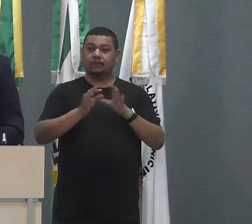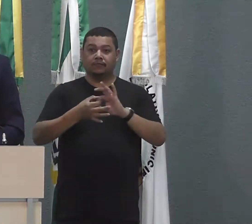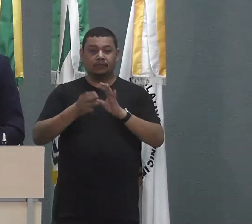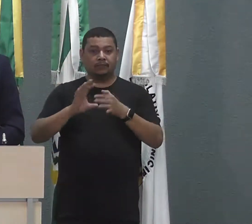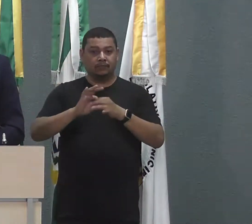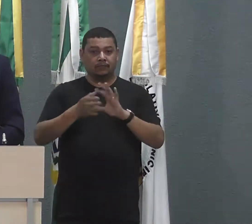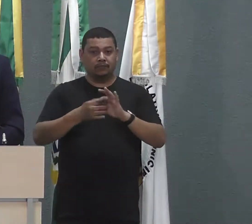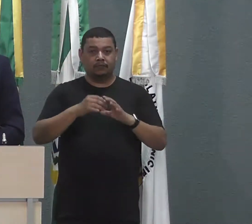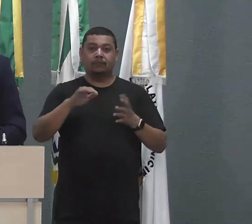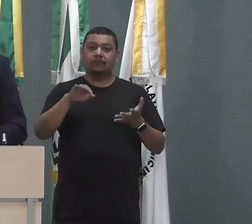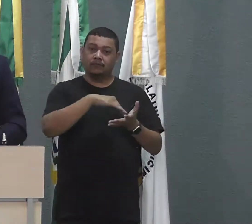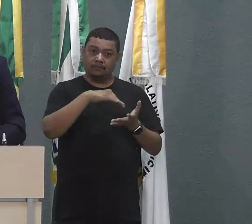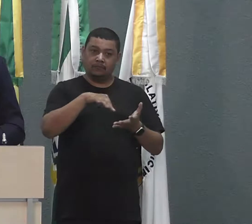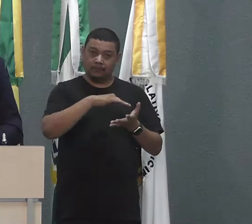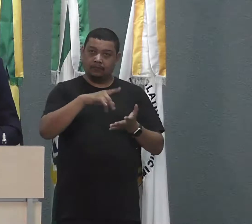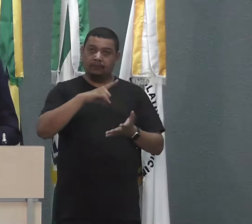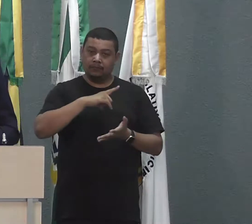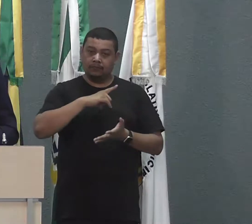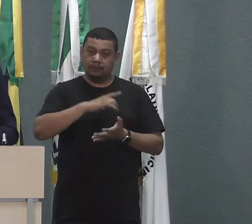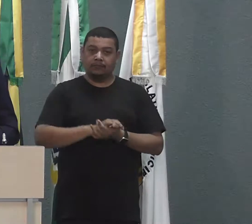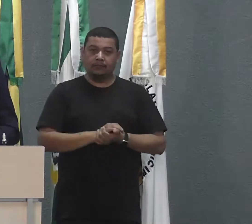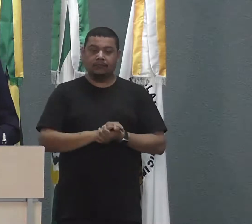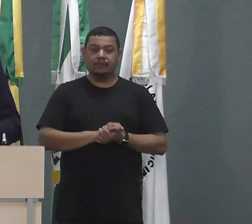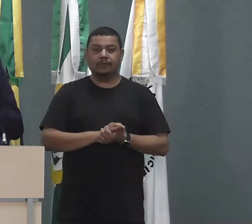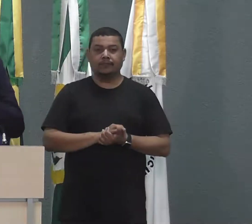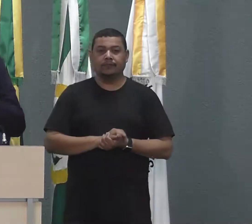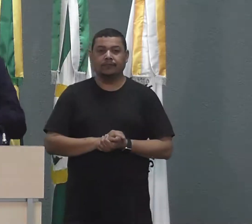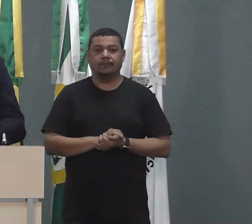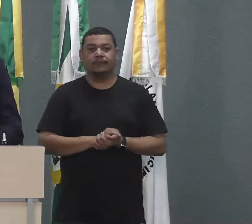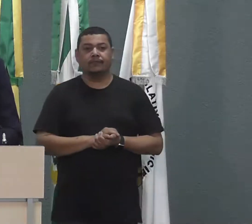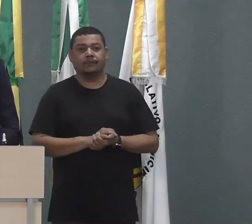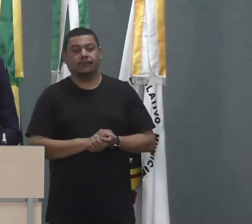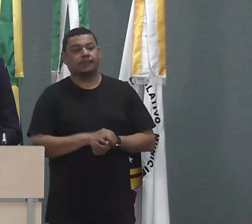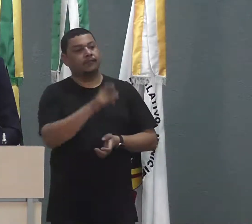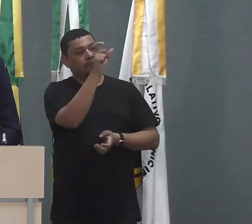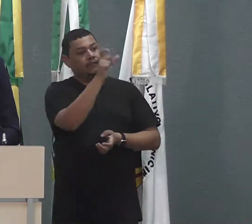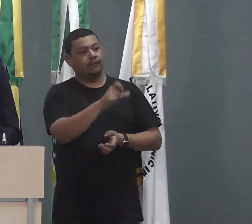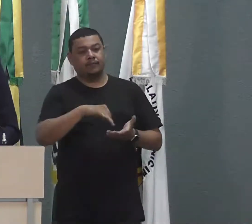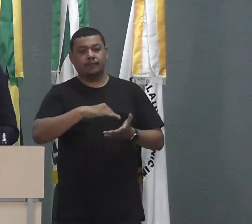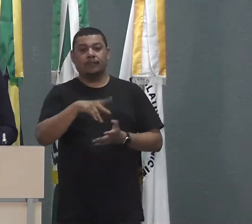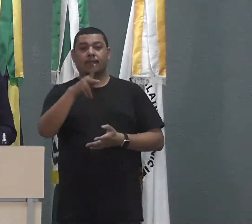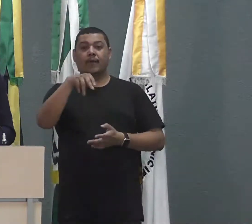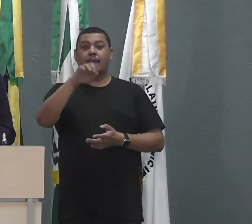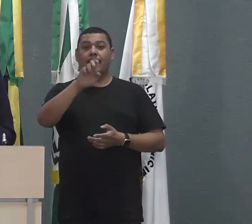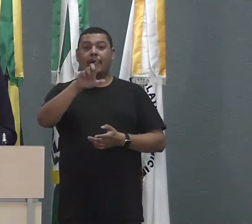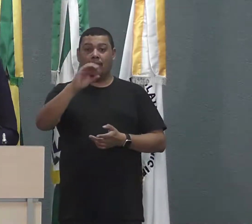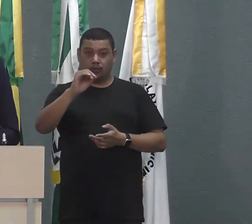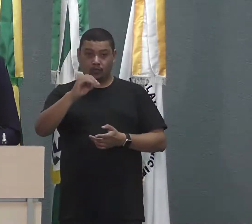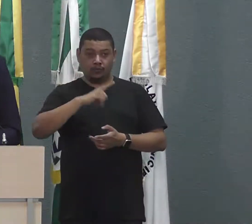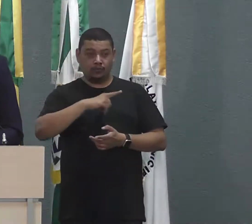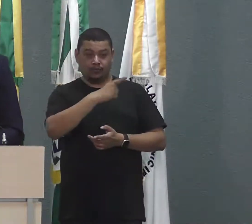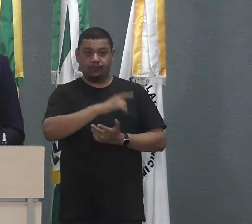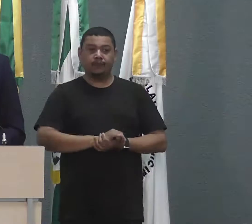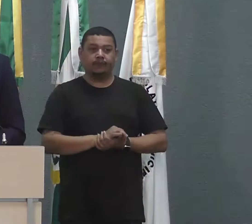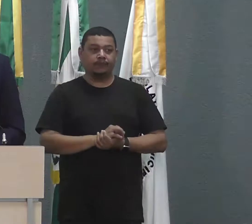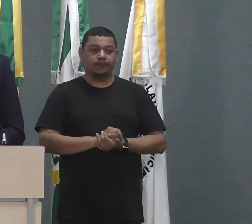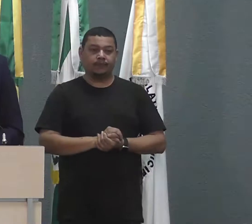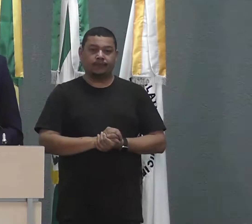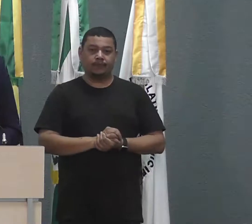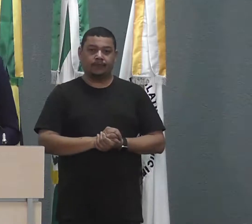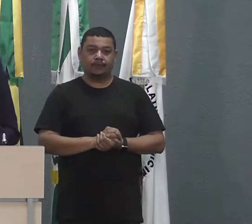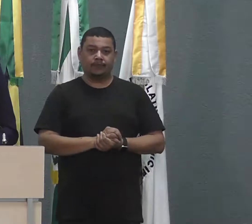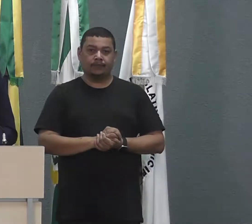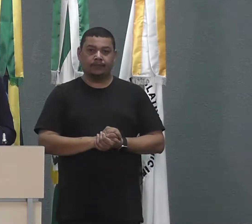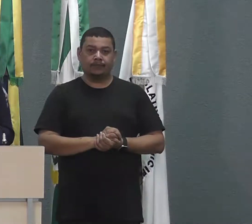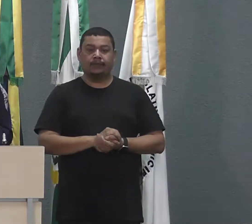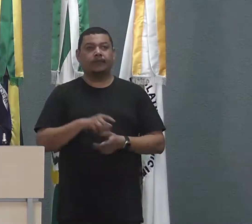secretarias, tem que citar também o nome do secretário de obra, senhor Paulo Pimentel, o senhor José